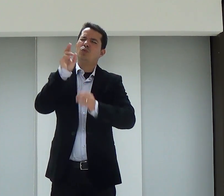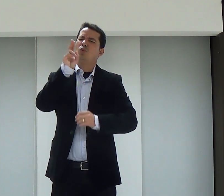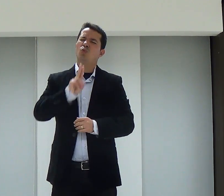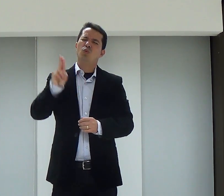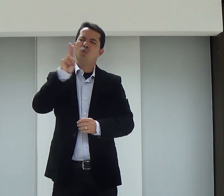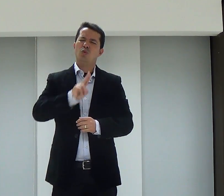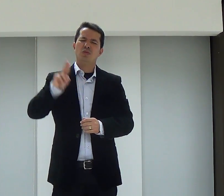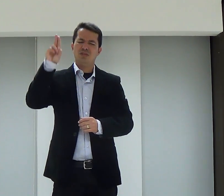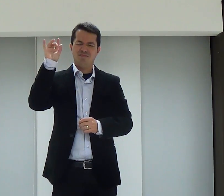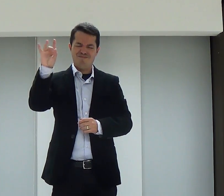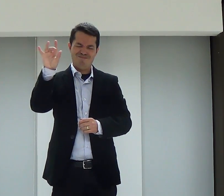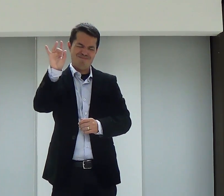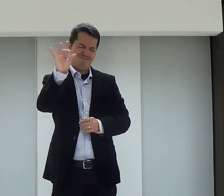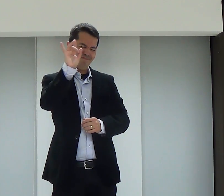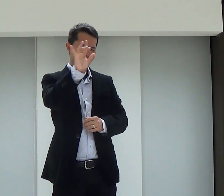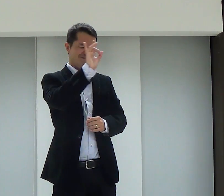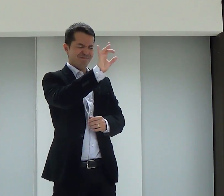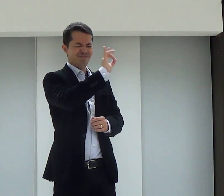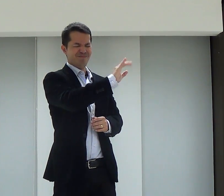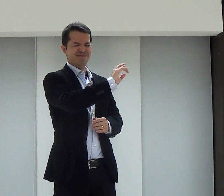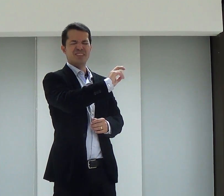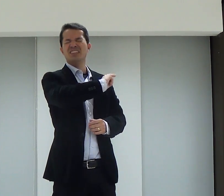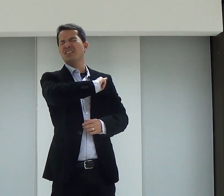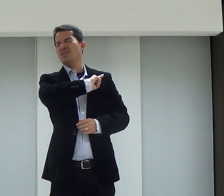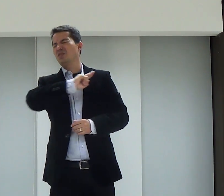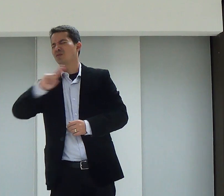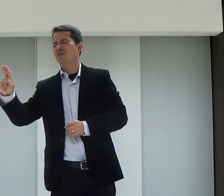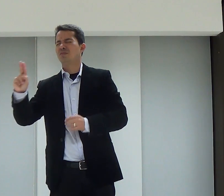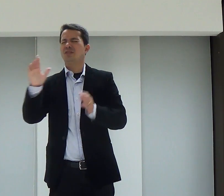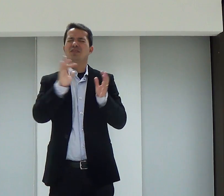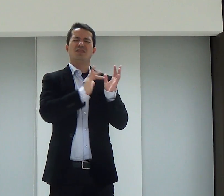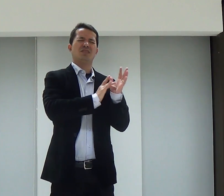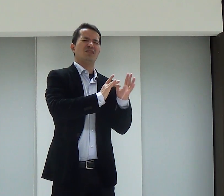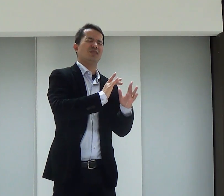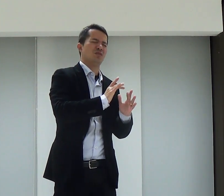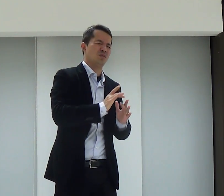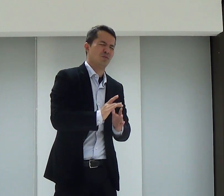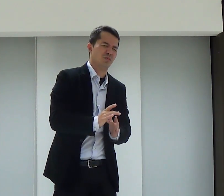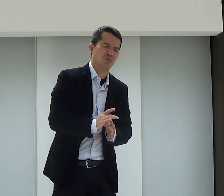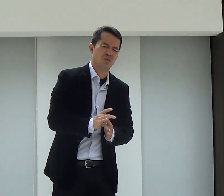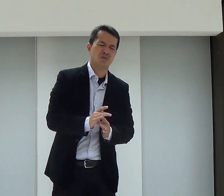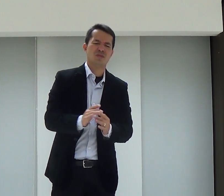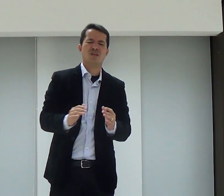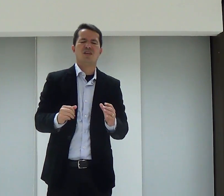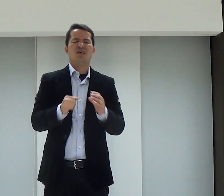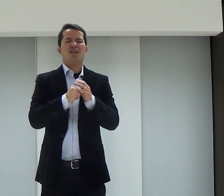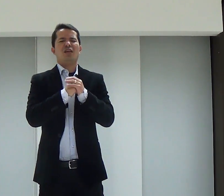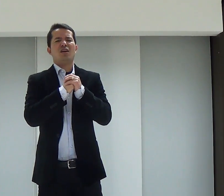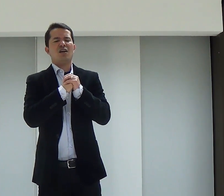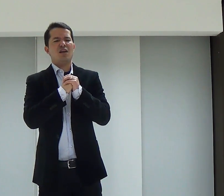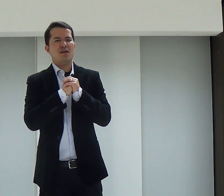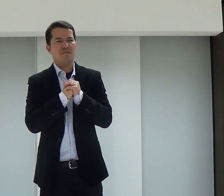Por favor, Senhor, use cada um que está aqui em nome de Jesus. Amém.